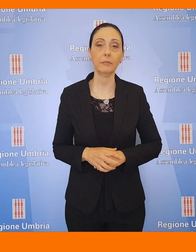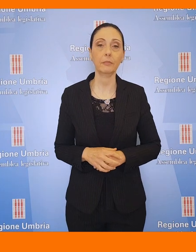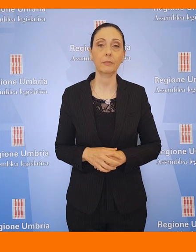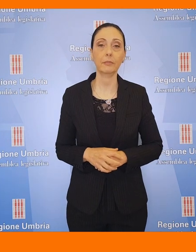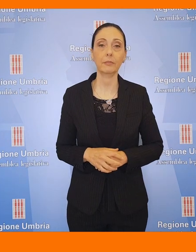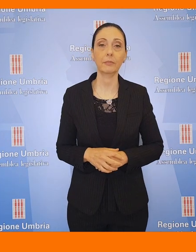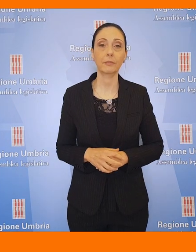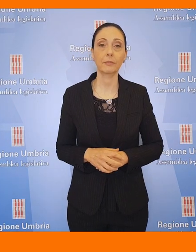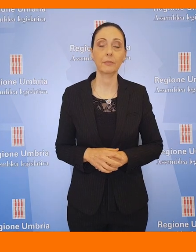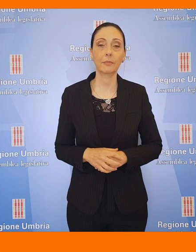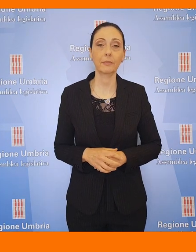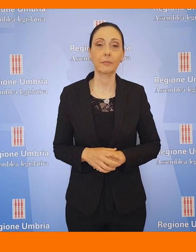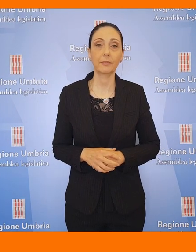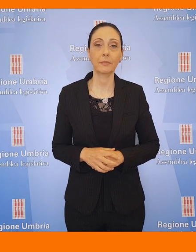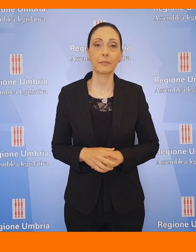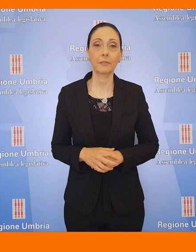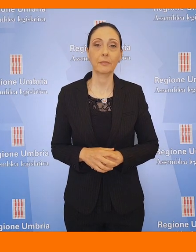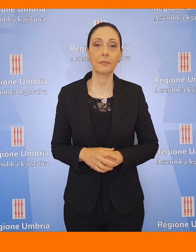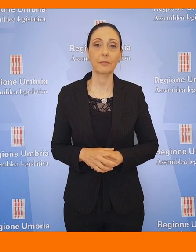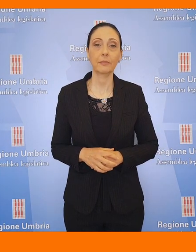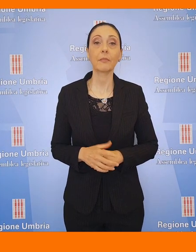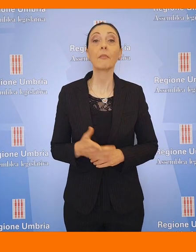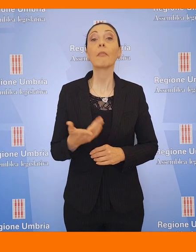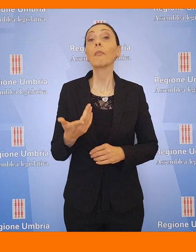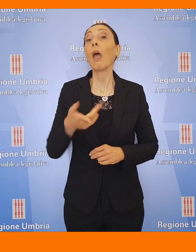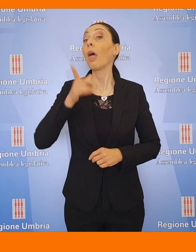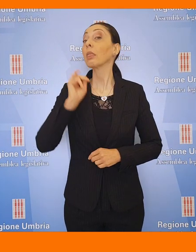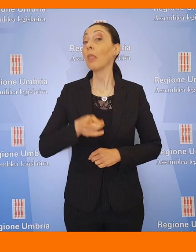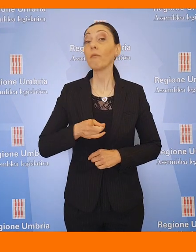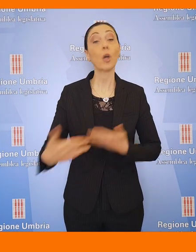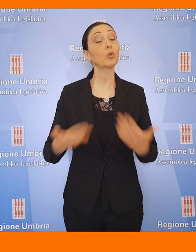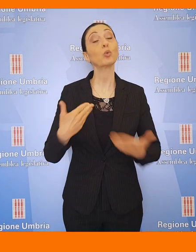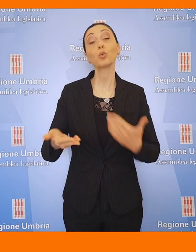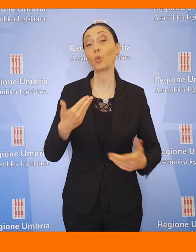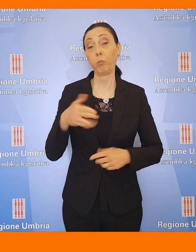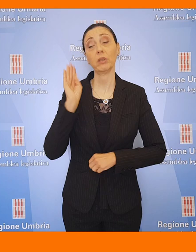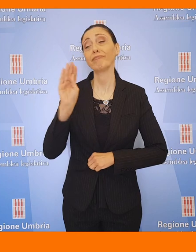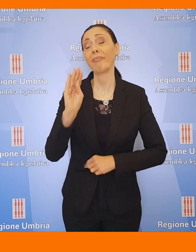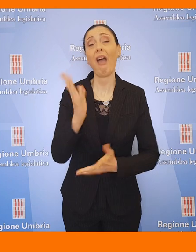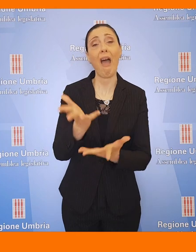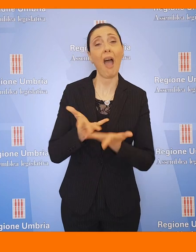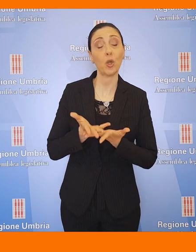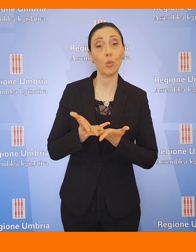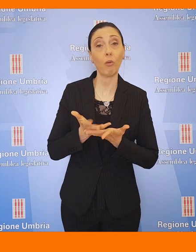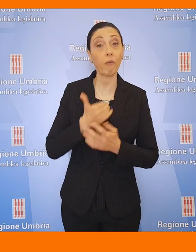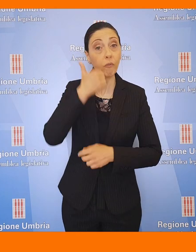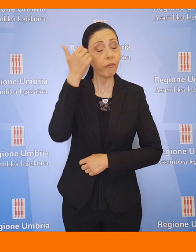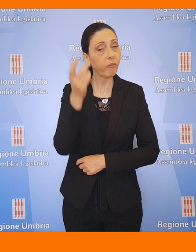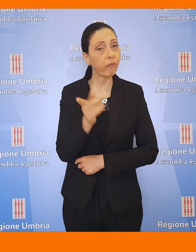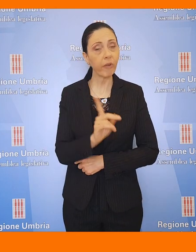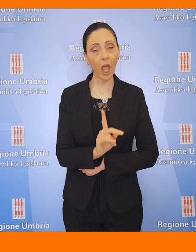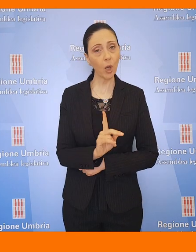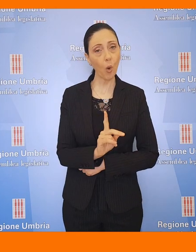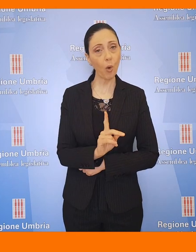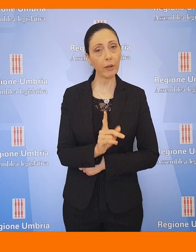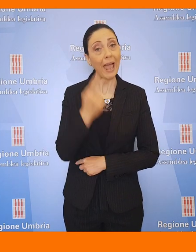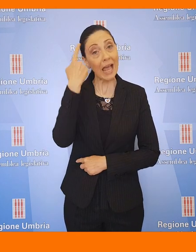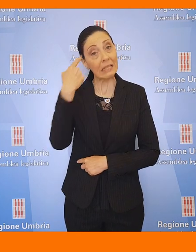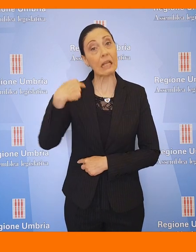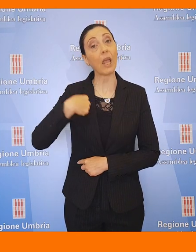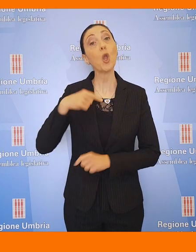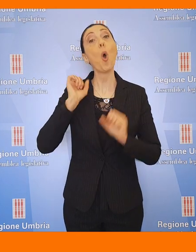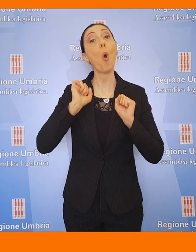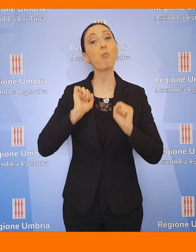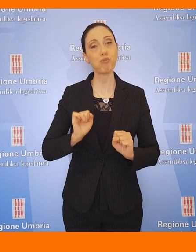quella che si può prospettare. Chiedere aiuto subito, non vergognarsi di chiedere aiuto. Se io potessi